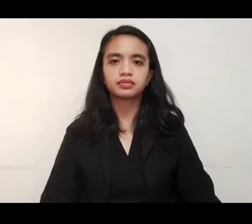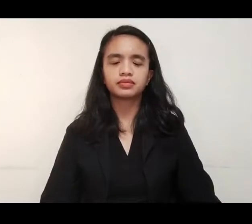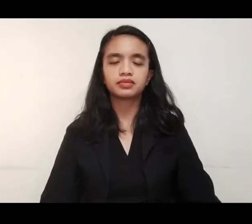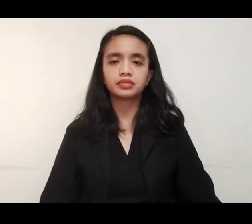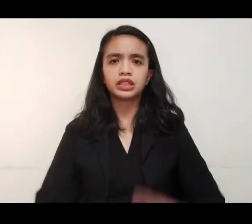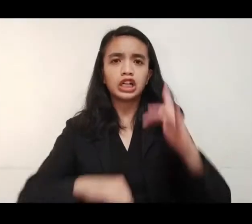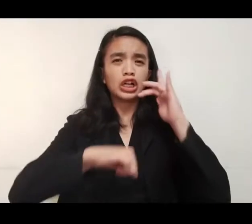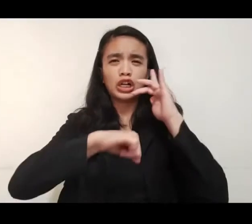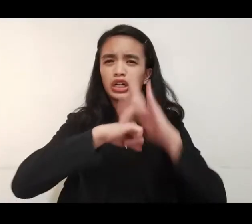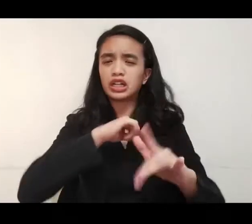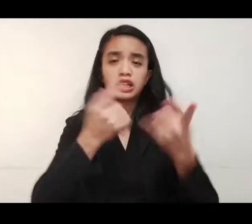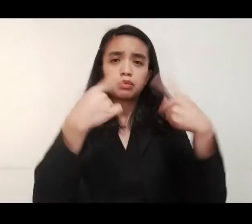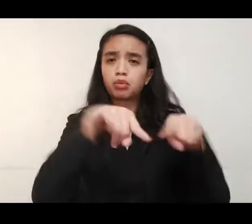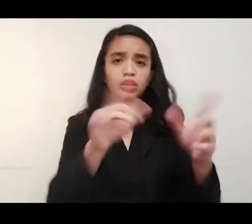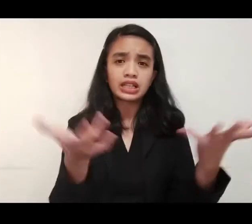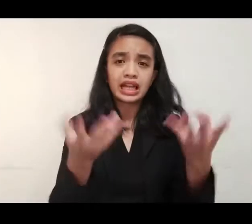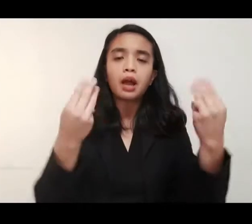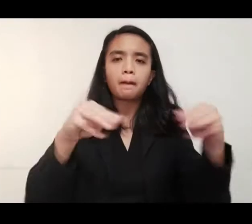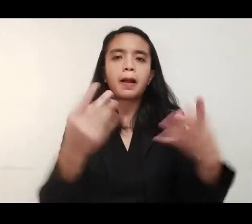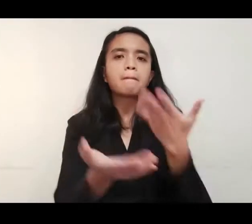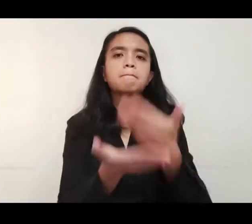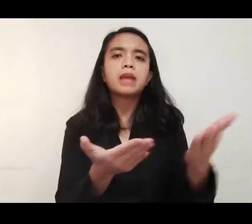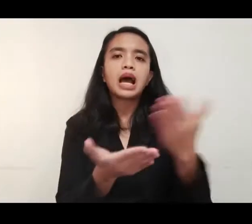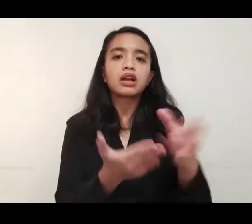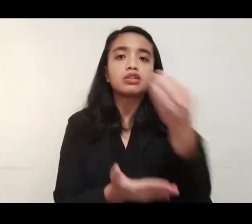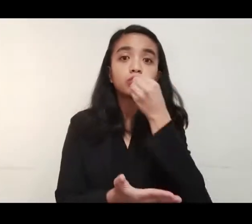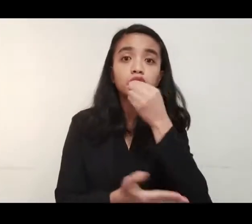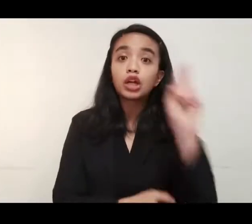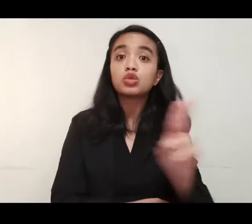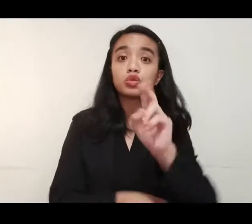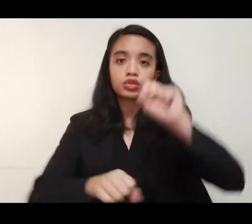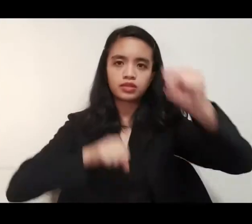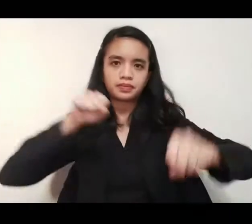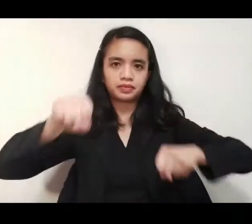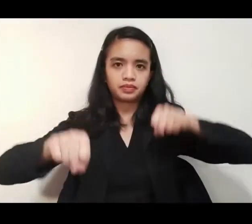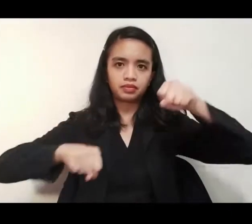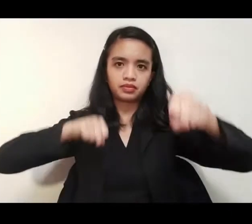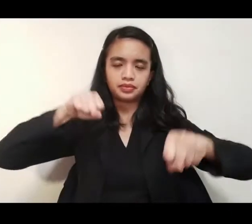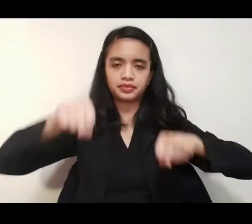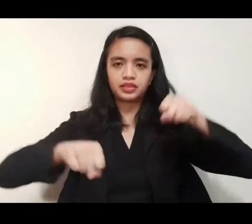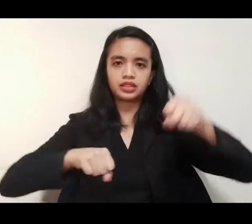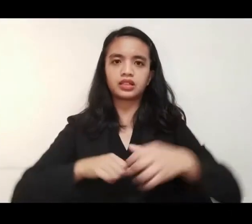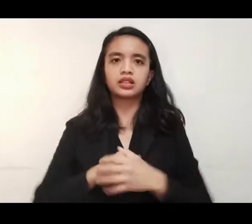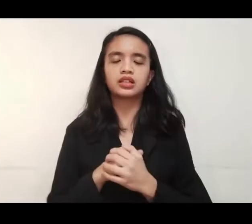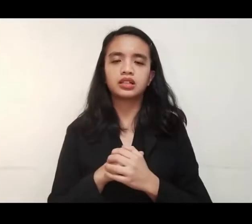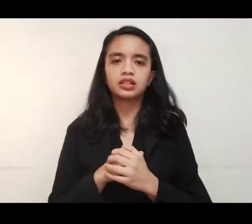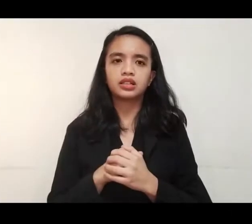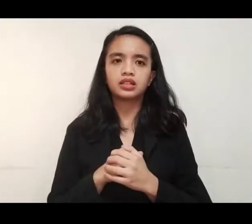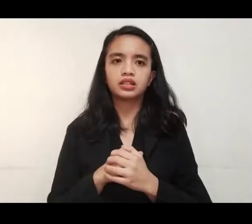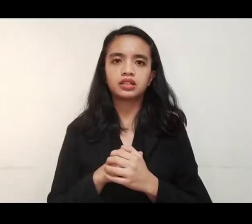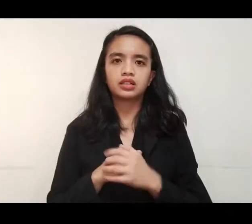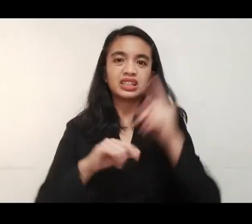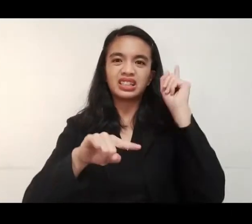Maagang nagtungo sa palengke si Mang Mario upang bumili ng pagkain. Ginamit niya ang kanyang bisikleta. Siyempre eh, hindi ka na